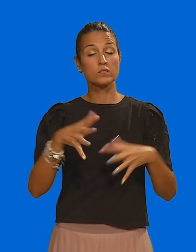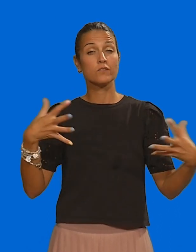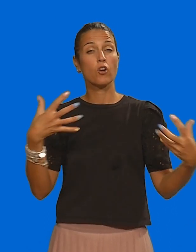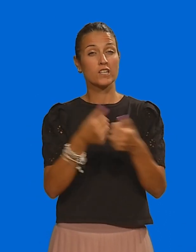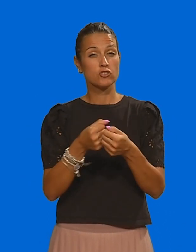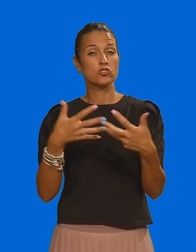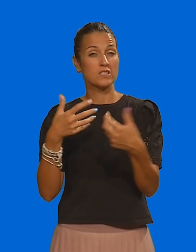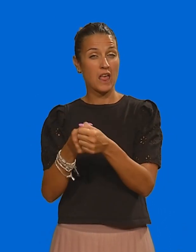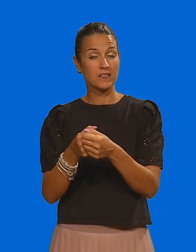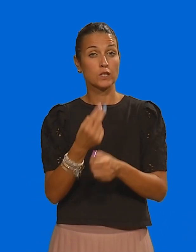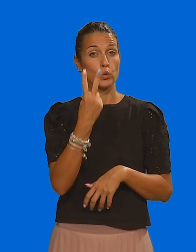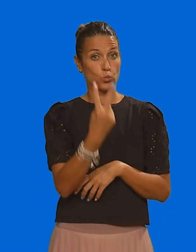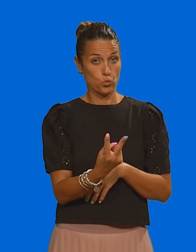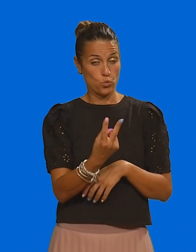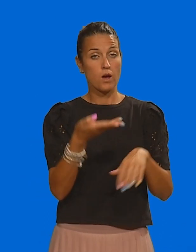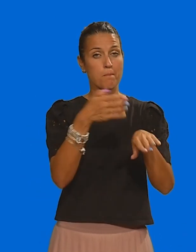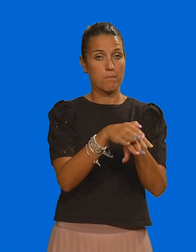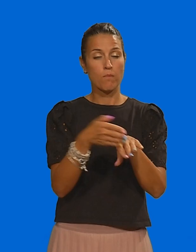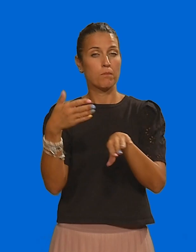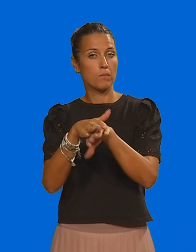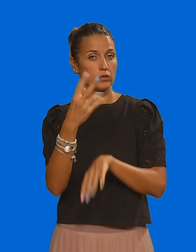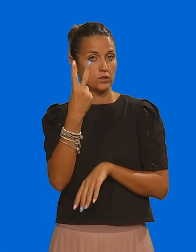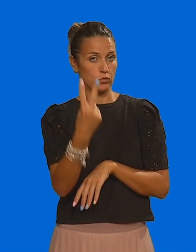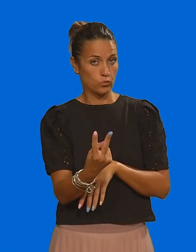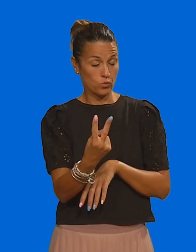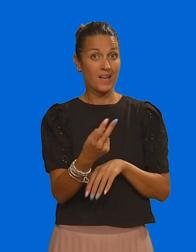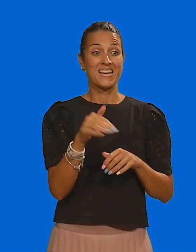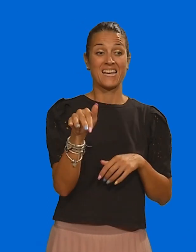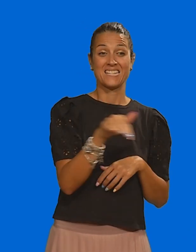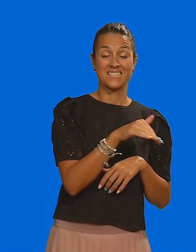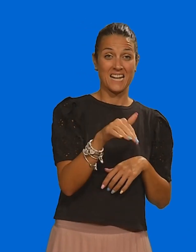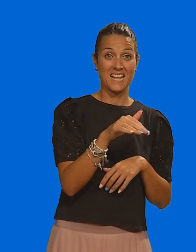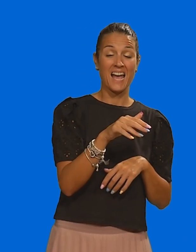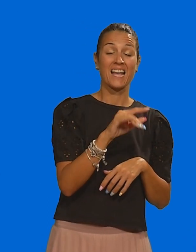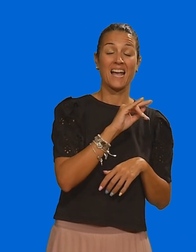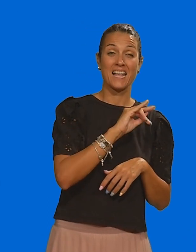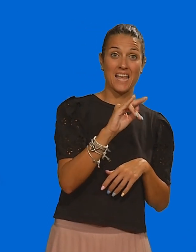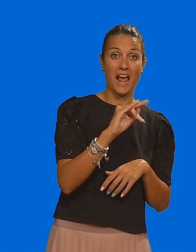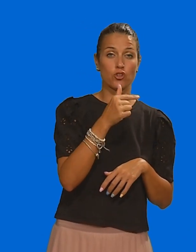Ben due gli incidenti mortali registrati in poche ore sulla Casa Rano Taviano e sulla Lecce San Cataldo.